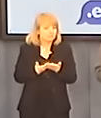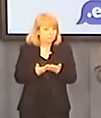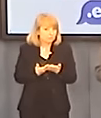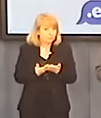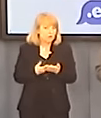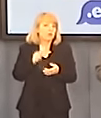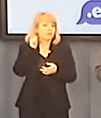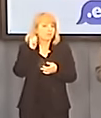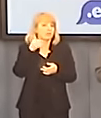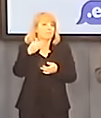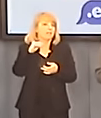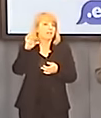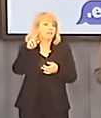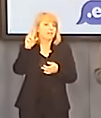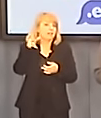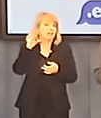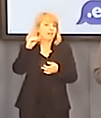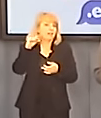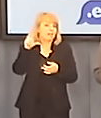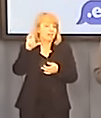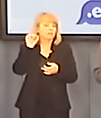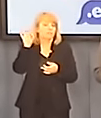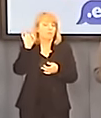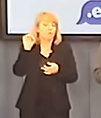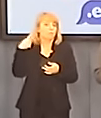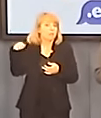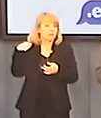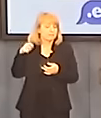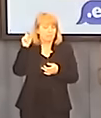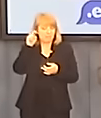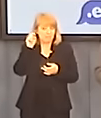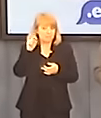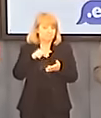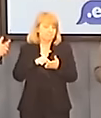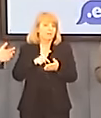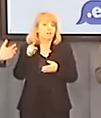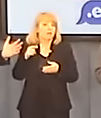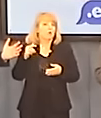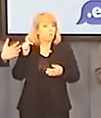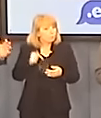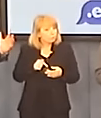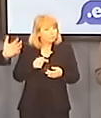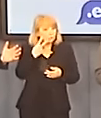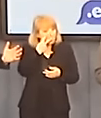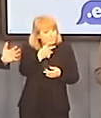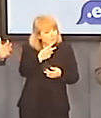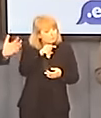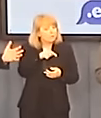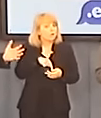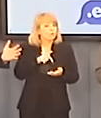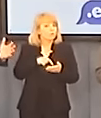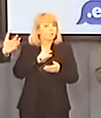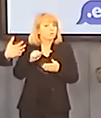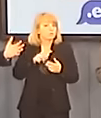Merkel podejmując jakiekolwiek decyzje dotyczące energetyki musi się liczyć z tą grupą, która liczy 4 miliony, z